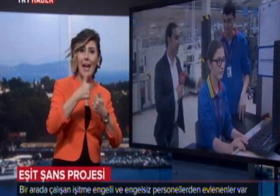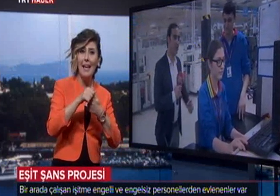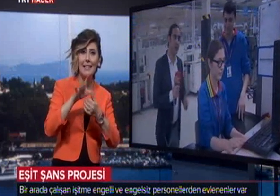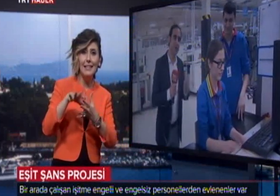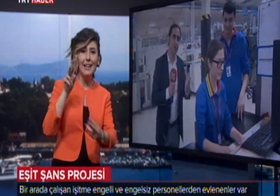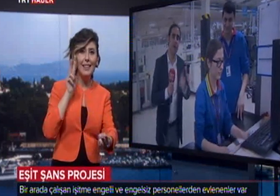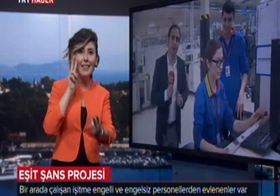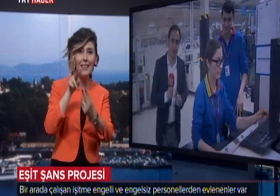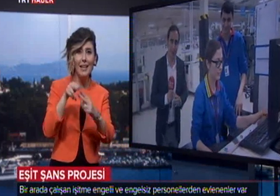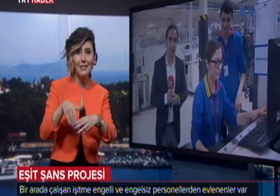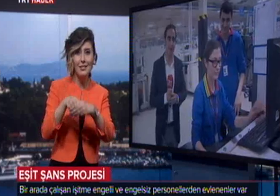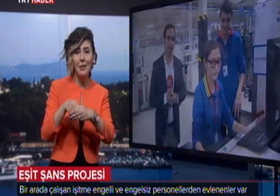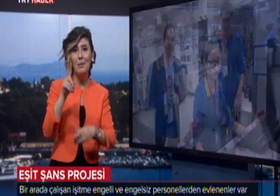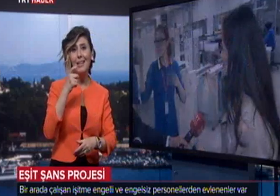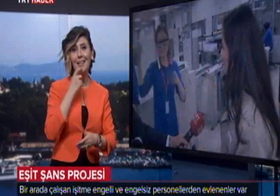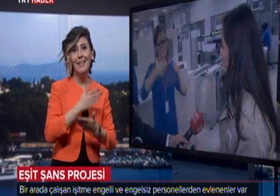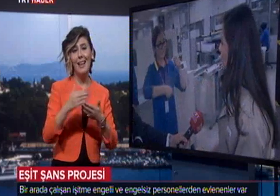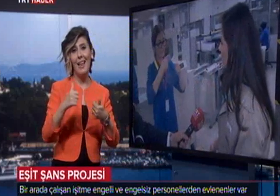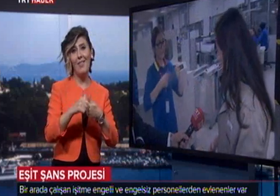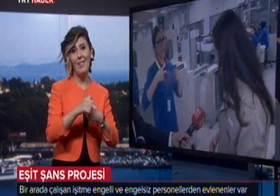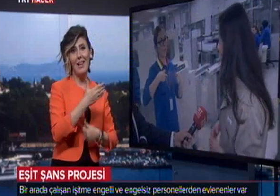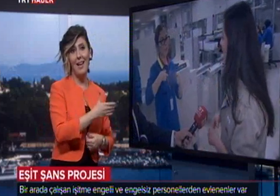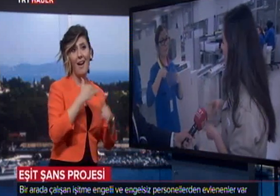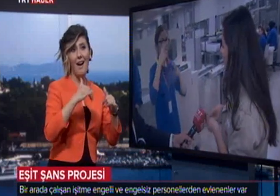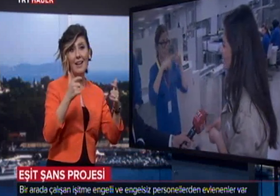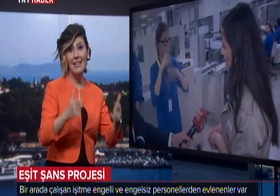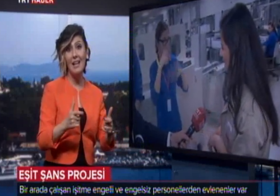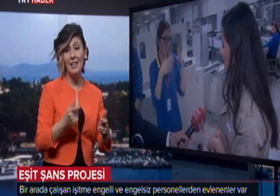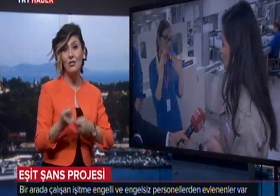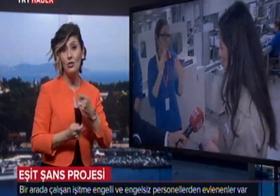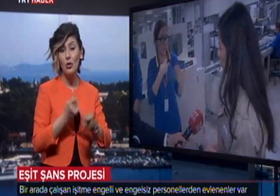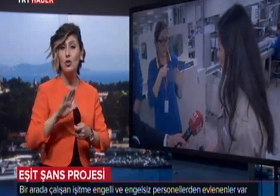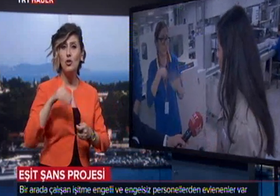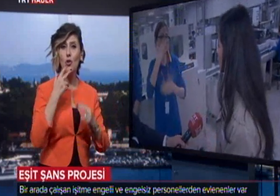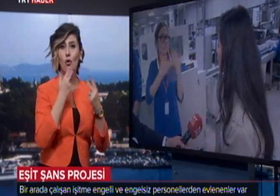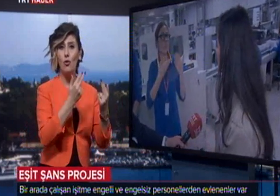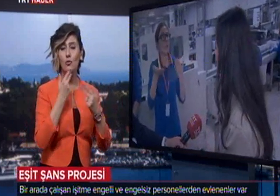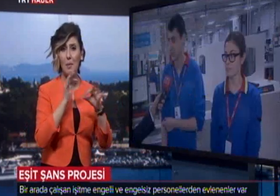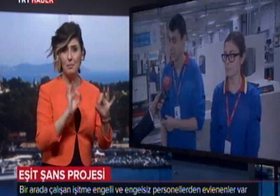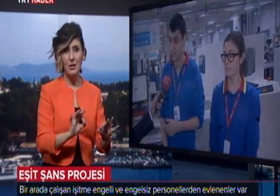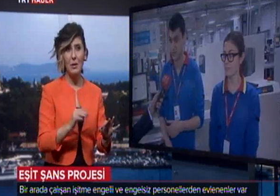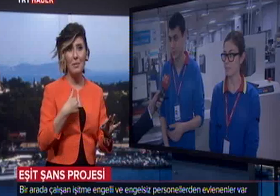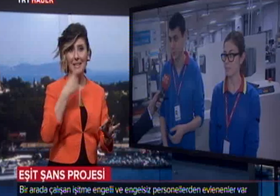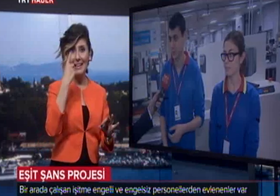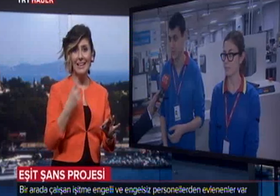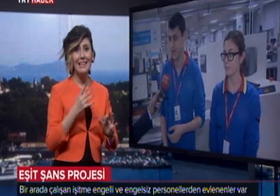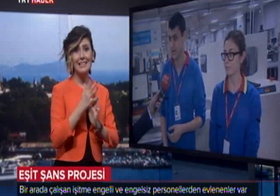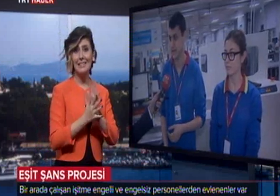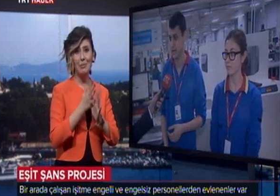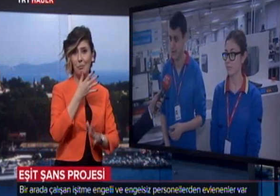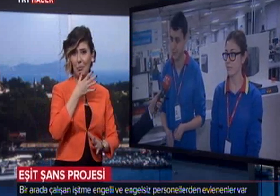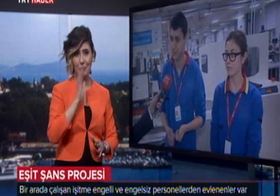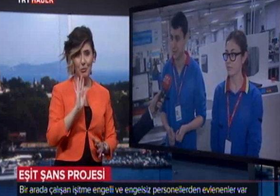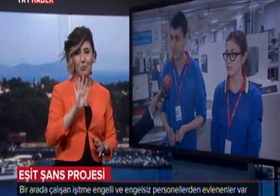Acar'la tanıştı. Şimdi bir yıldır evliler. Aynı yerde çalışıyorduk. Sonra konuşmaya başladık. Ben ilk önce hiç bilmiyordum